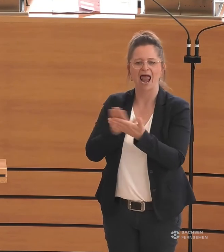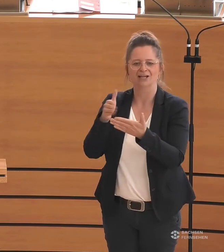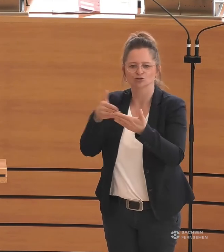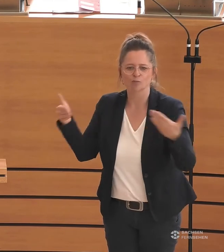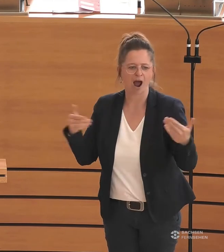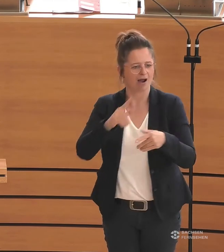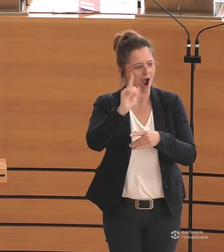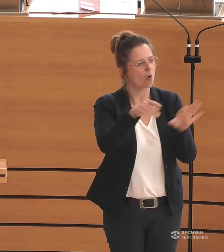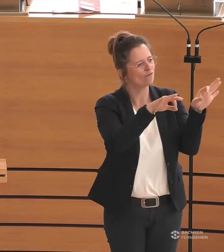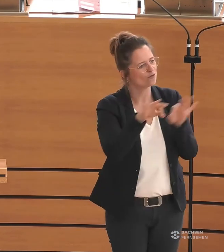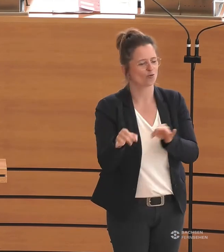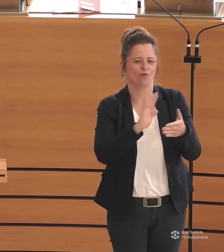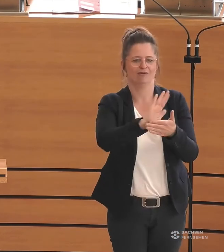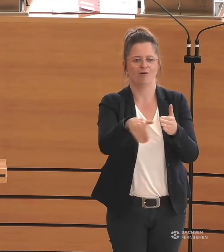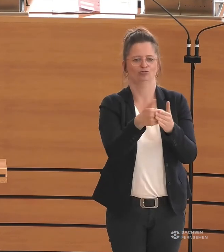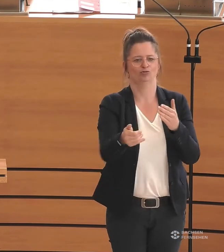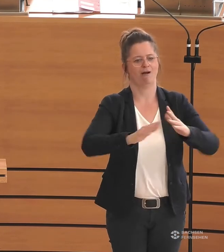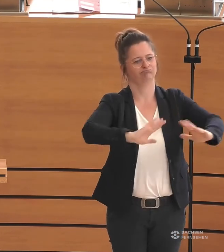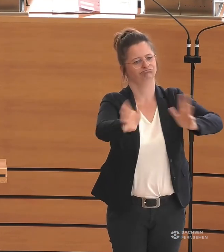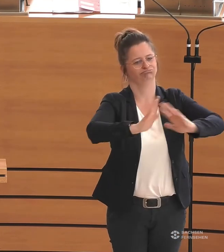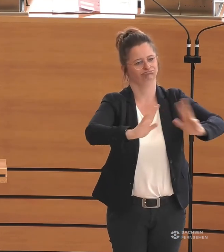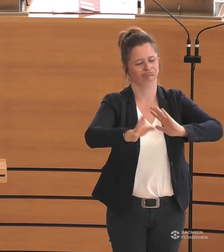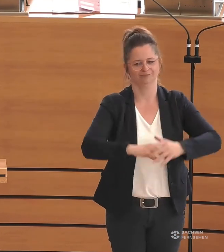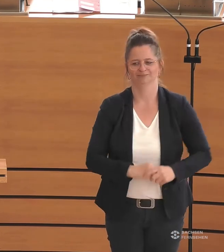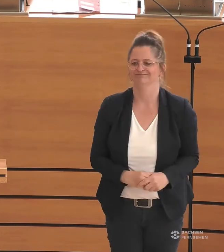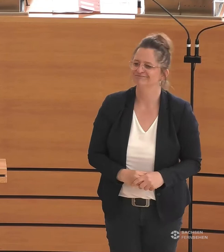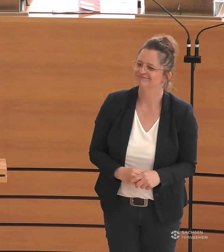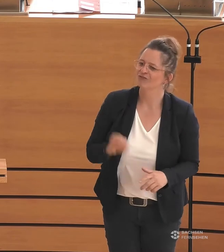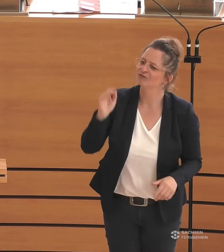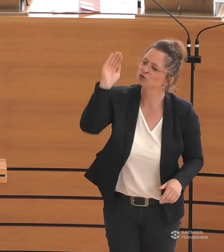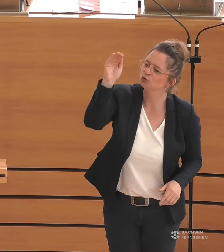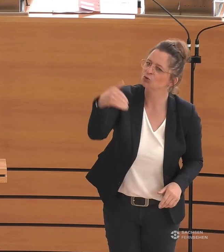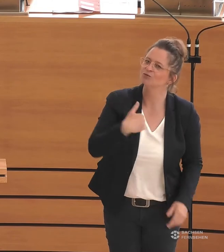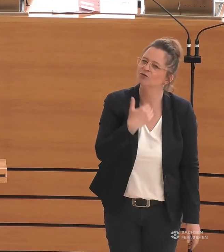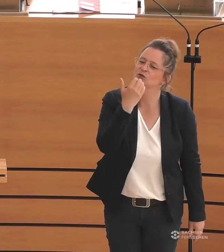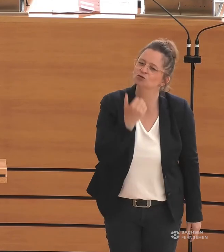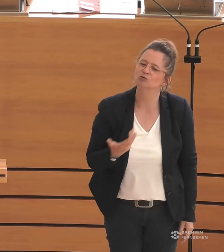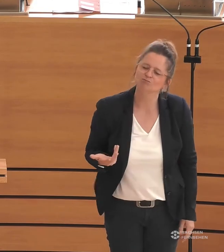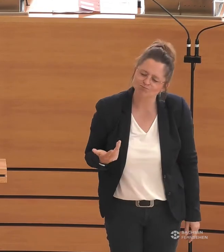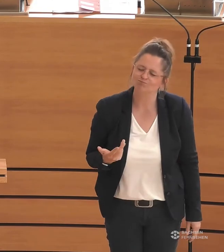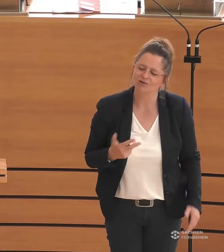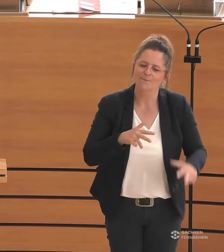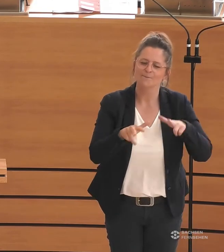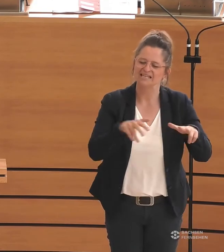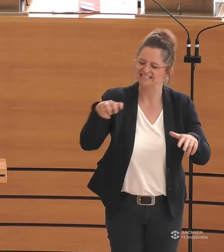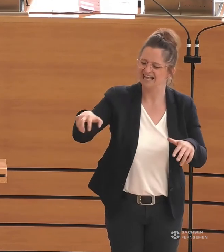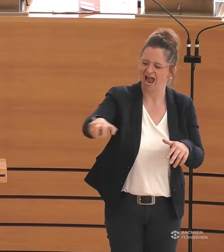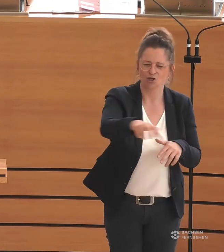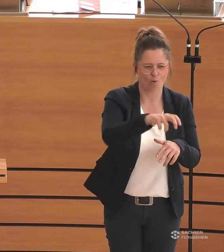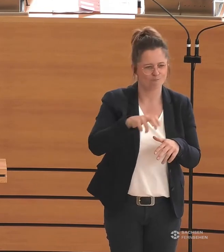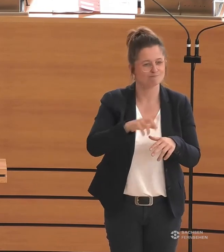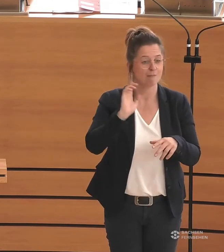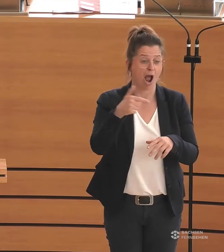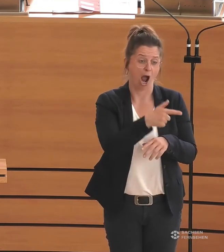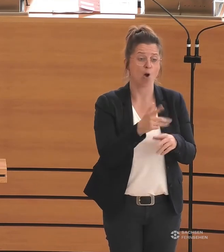Führungen in Gebärdensprache stattfinden. Ich wünsche mir für die Zukunft, dass es die Ministerien, auch bei dem künftigen Haushalt, der nun